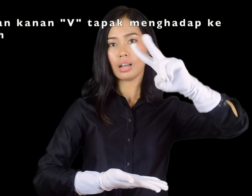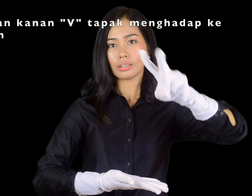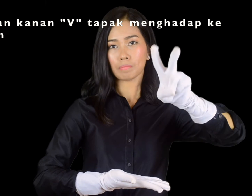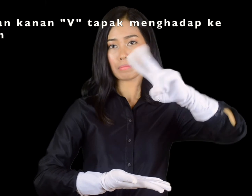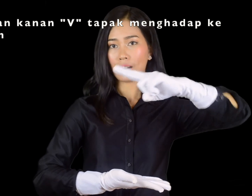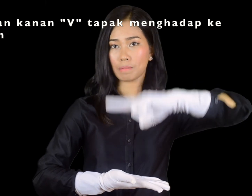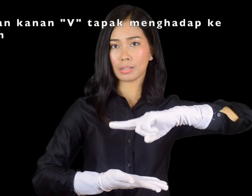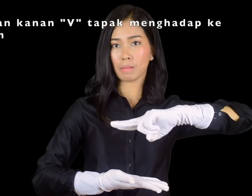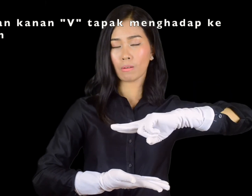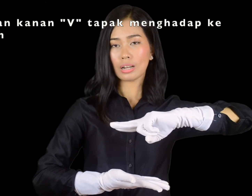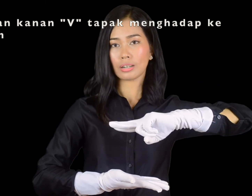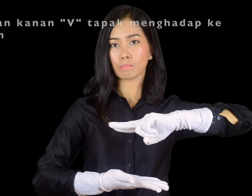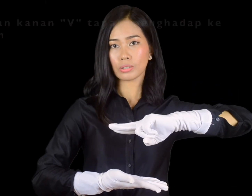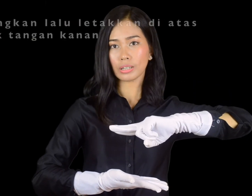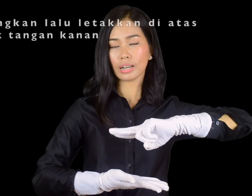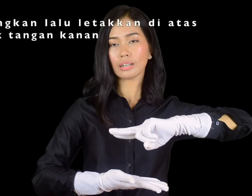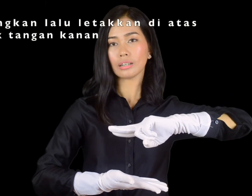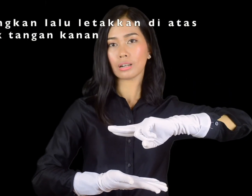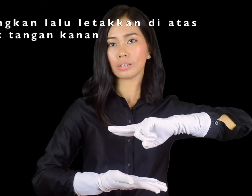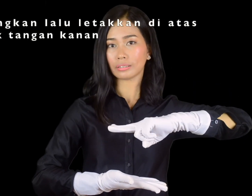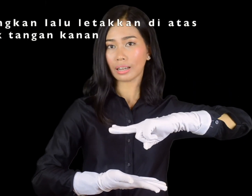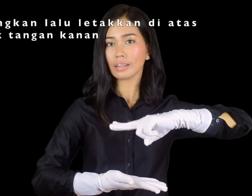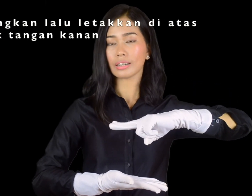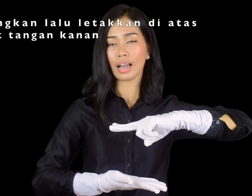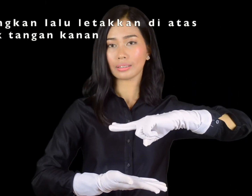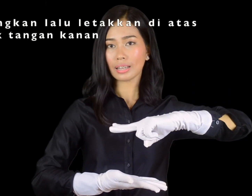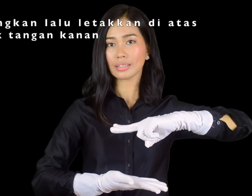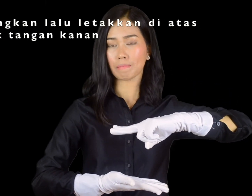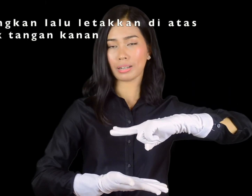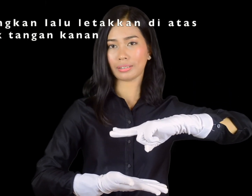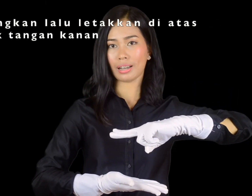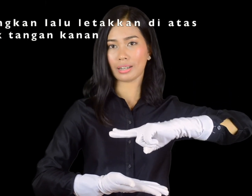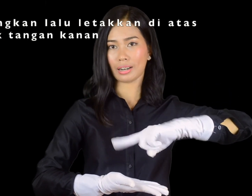tapak menghadap ke bawah, dan pusingkan, lalu letakkan di atas, tapak tangan kanan.